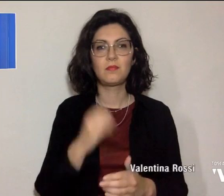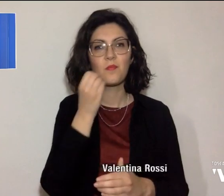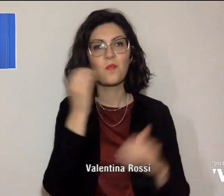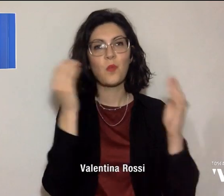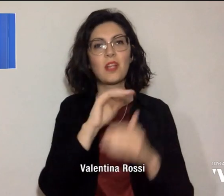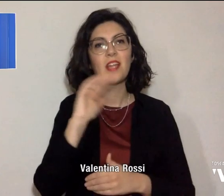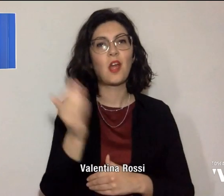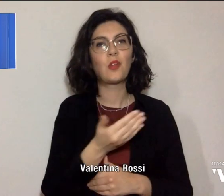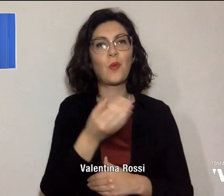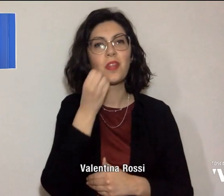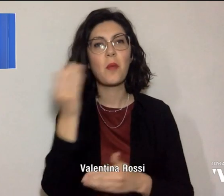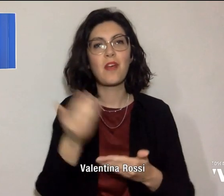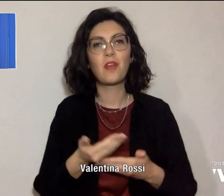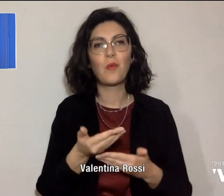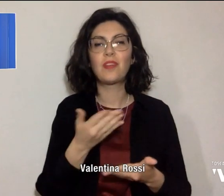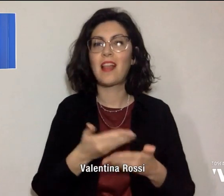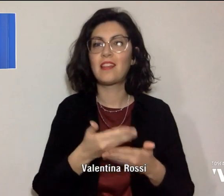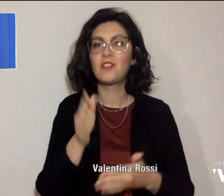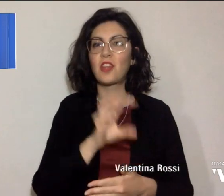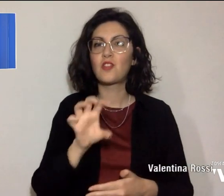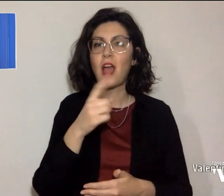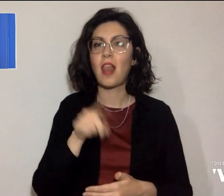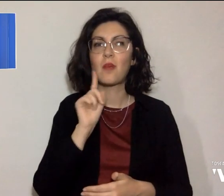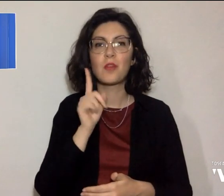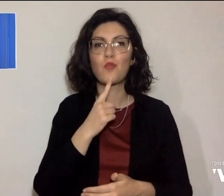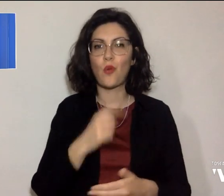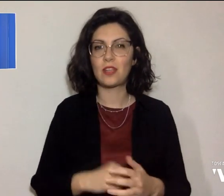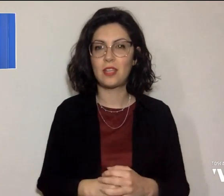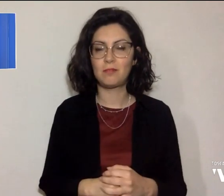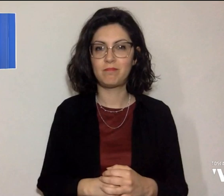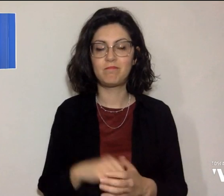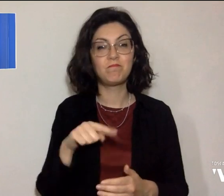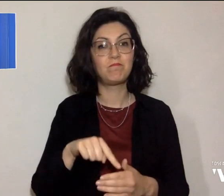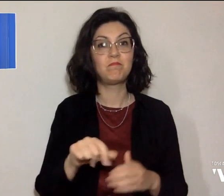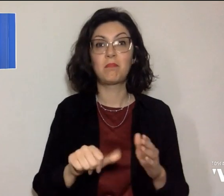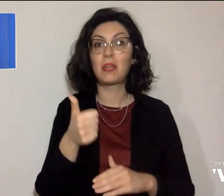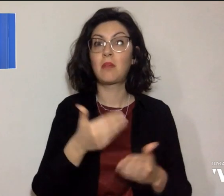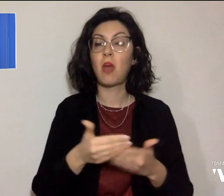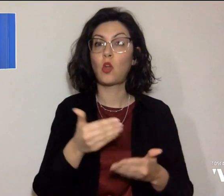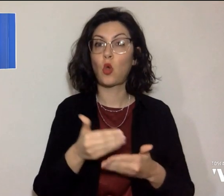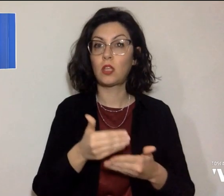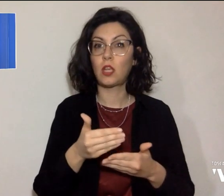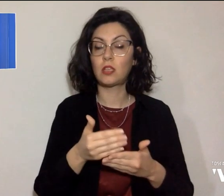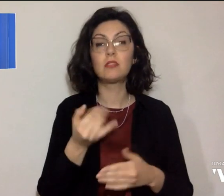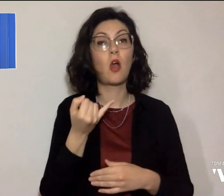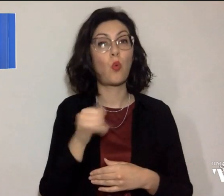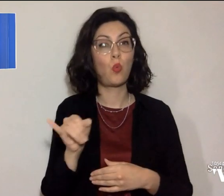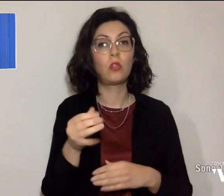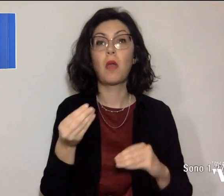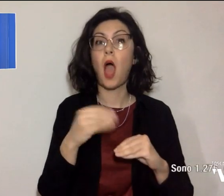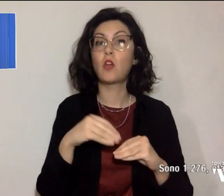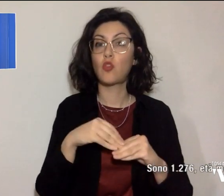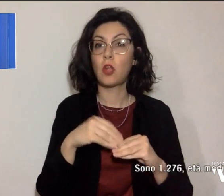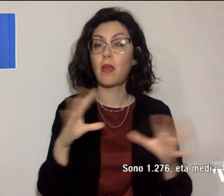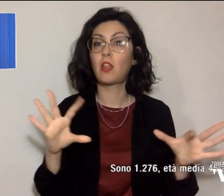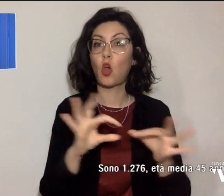Tutti dalla Tg regionale per sordi. Apriamo con gli ultimi aggiornamenti per quanto riguarda i dati